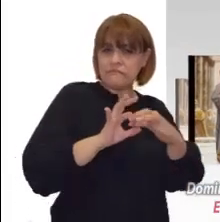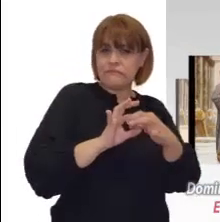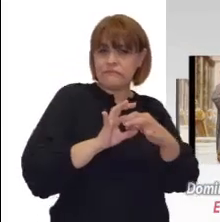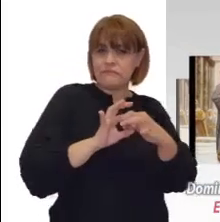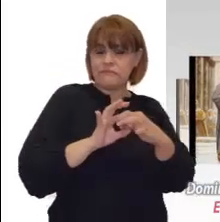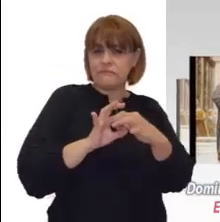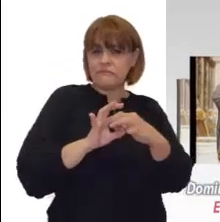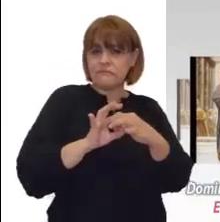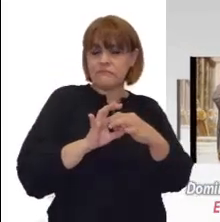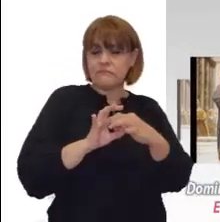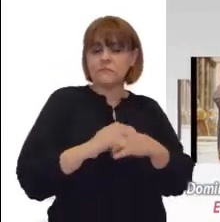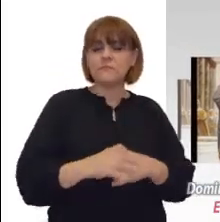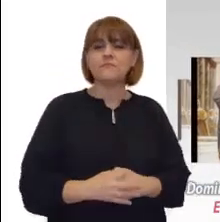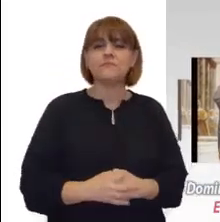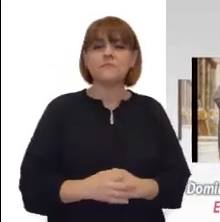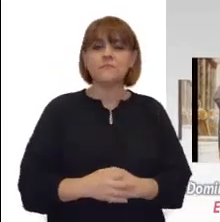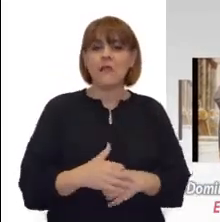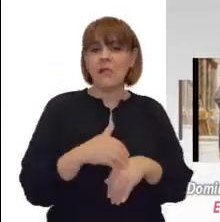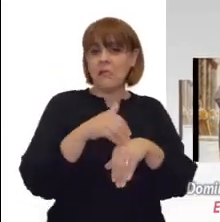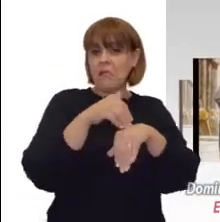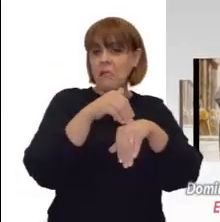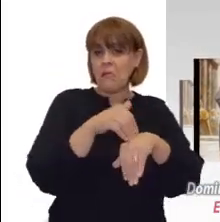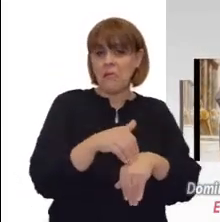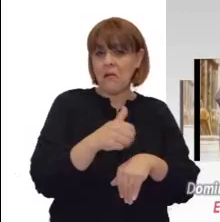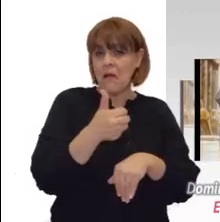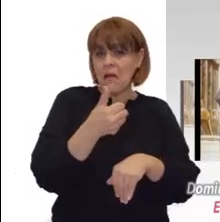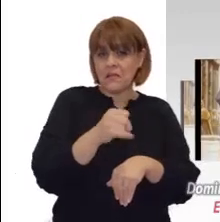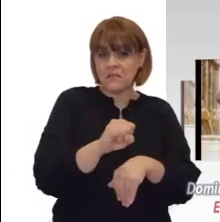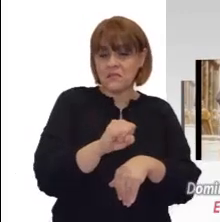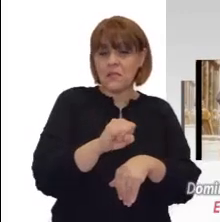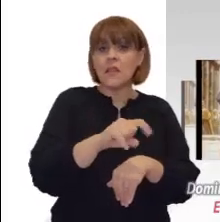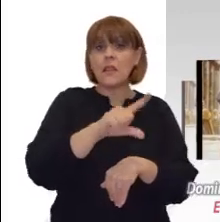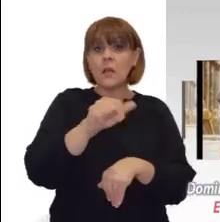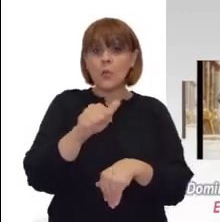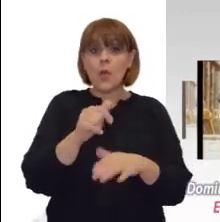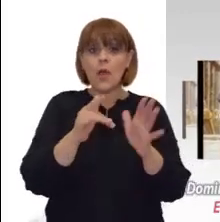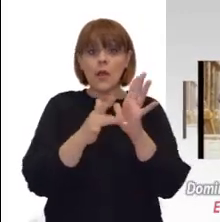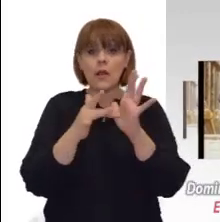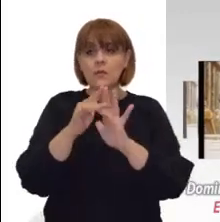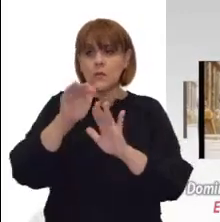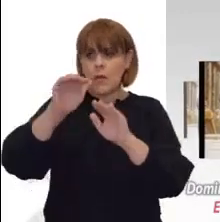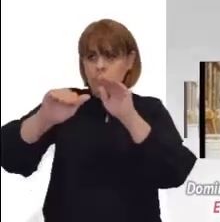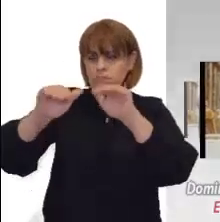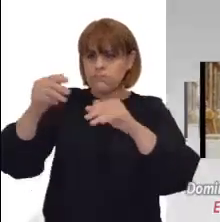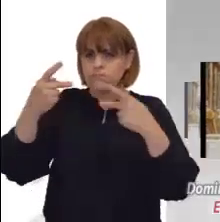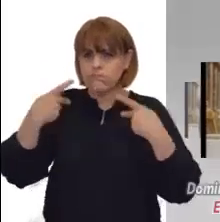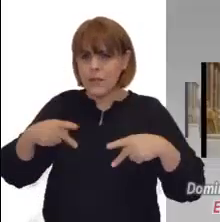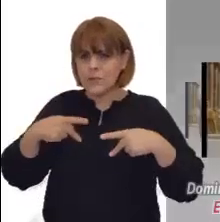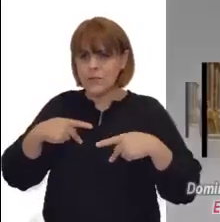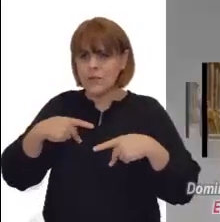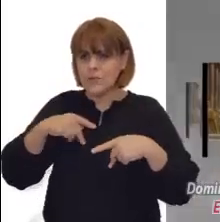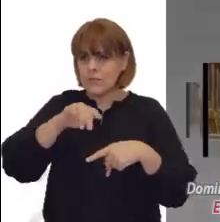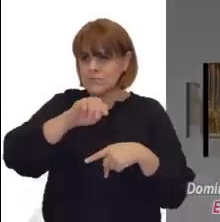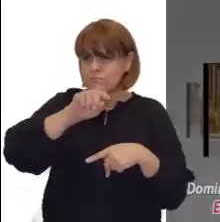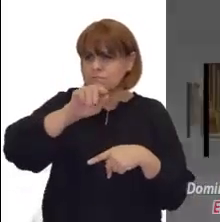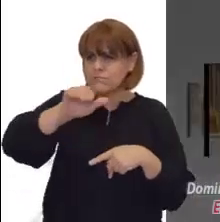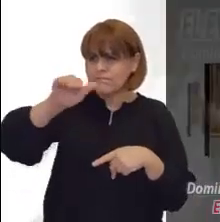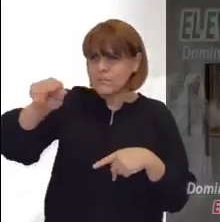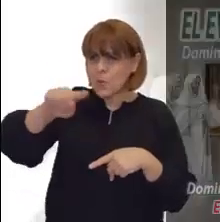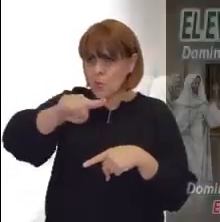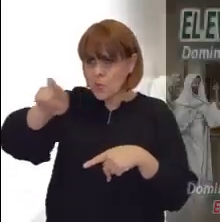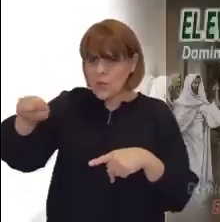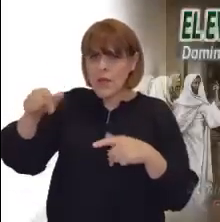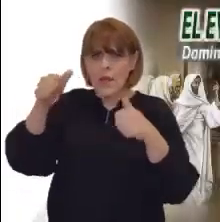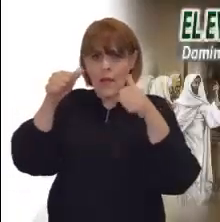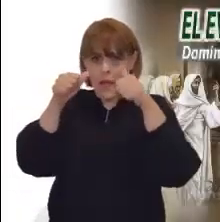injusticias, los fraudes, el desenfreno, las envidias, la difamación, el orgullo y la frivolidad.